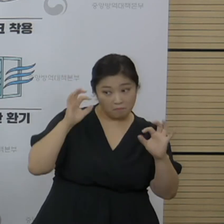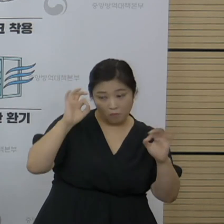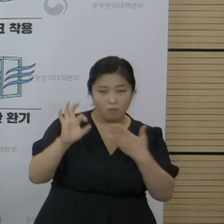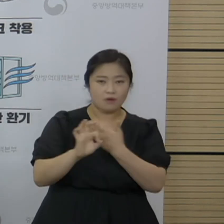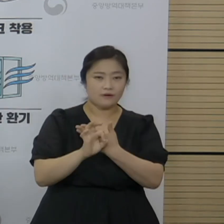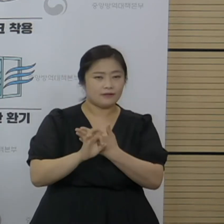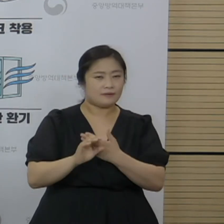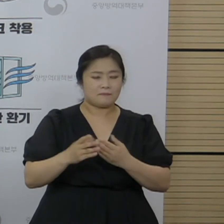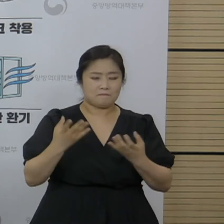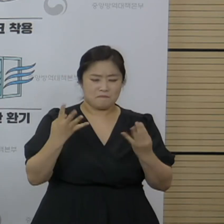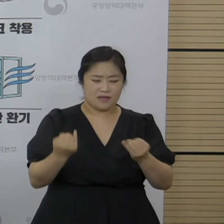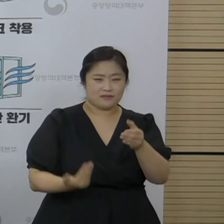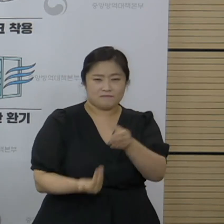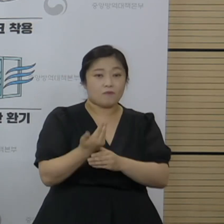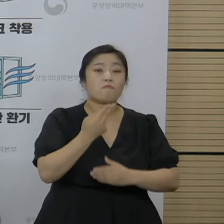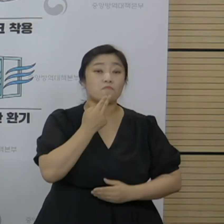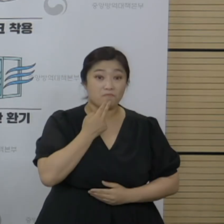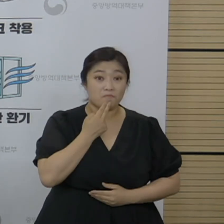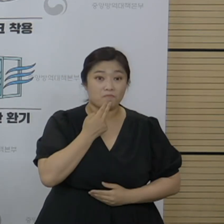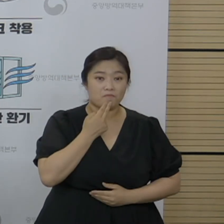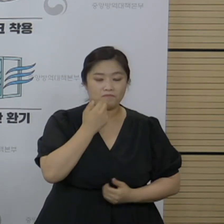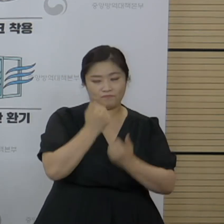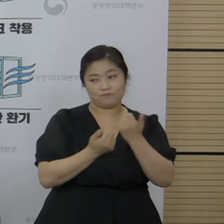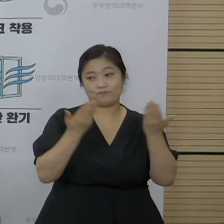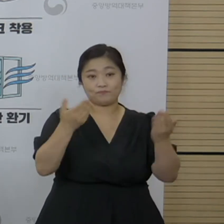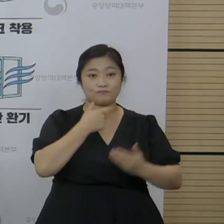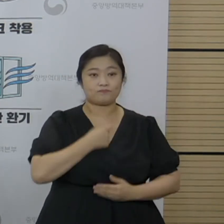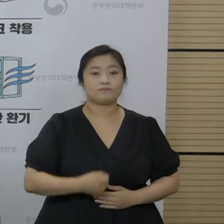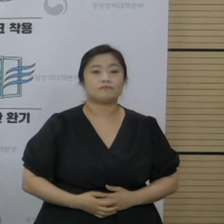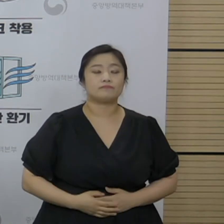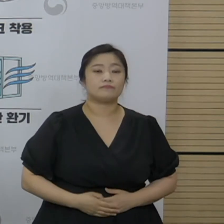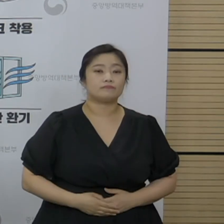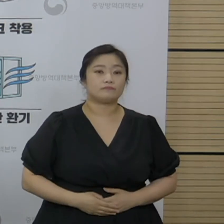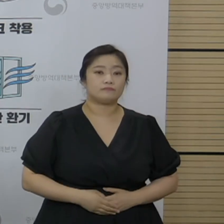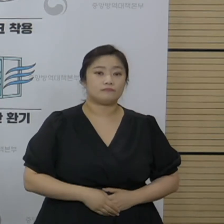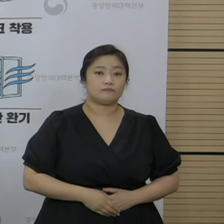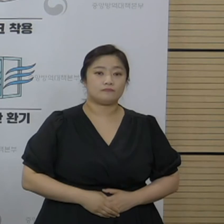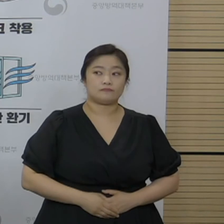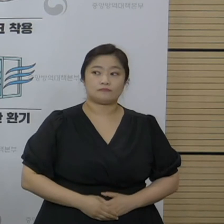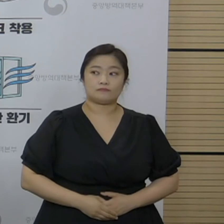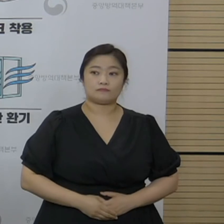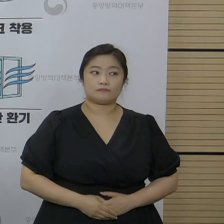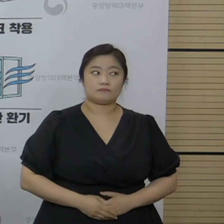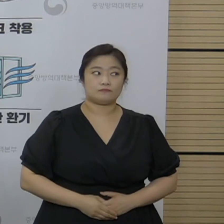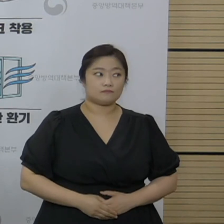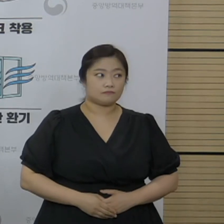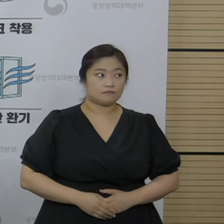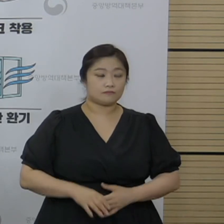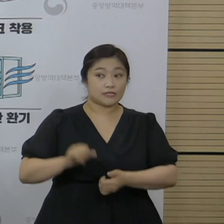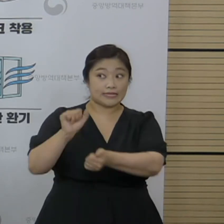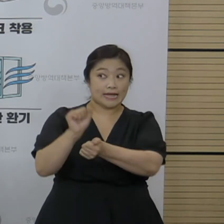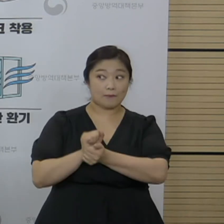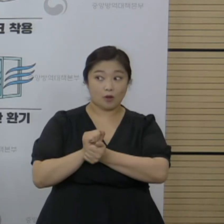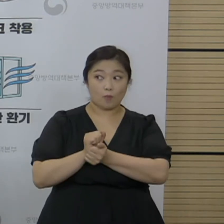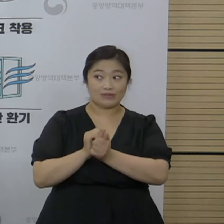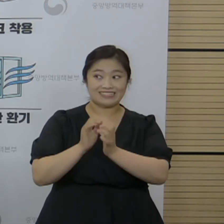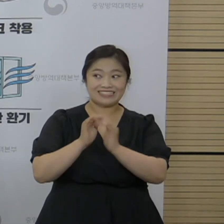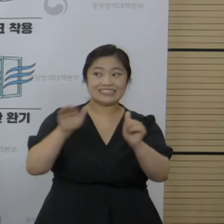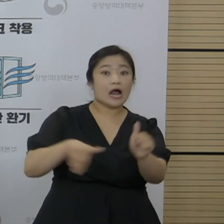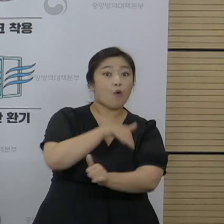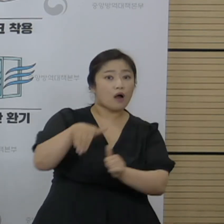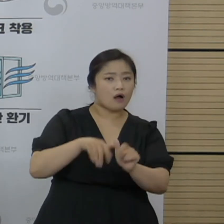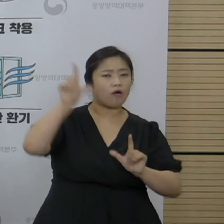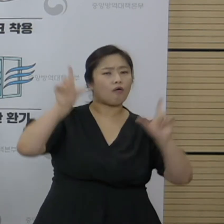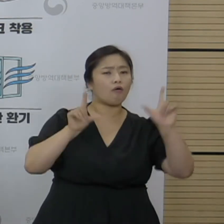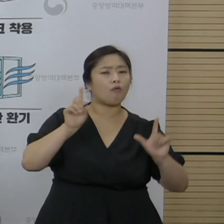높지 않는 상황이라고 설명드리겠습니다. 이상입니다. 혹시 감염된 상태가